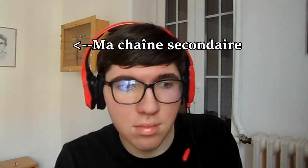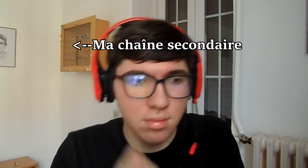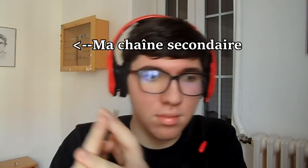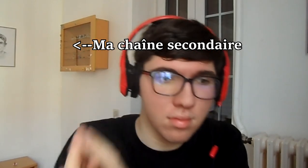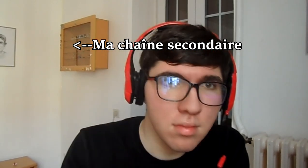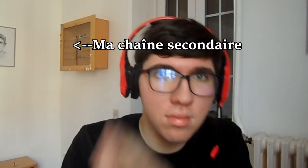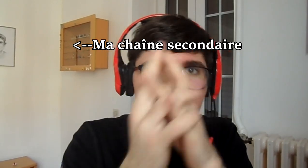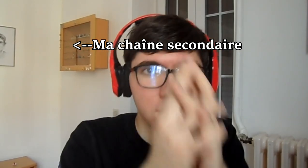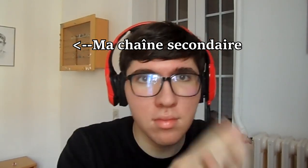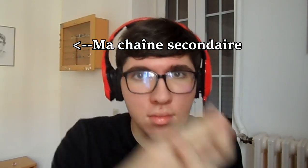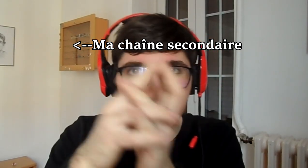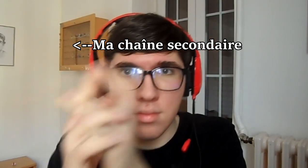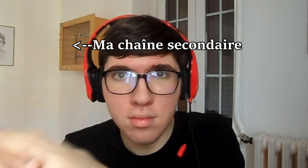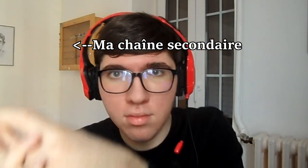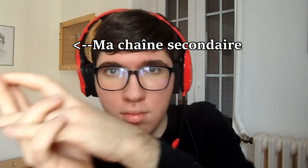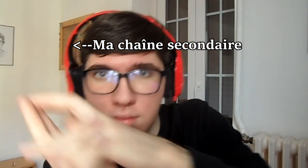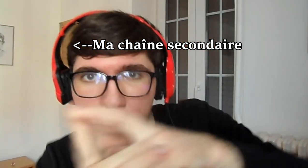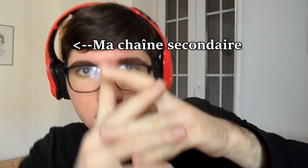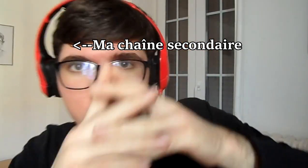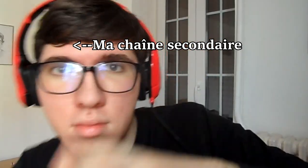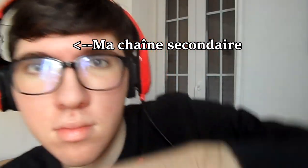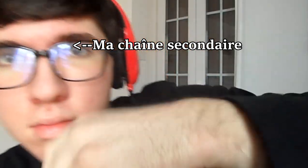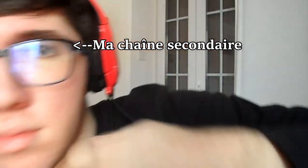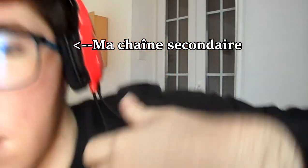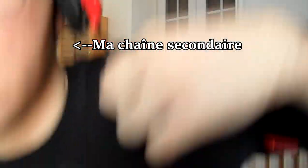Sous-titrage 501